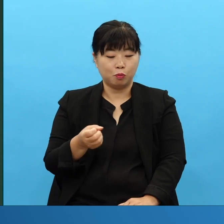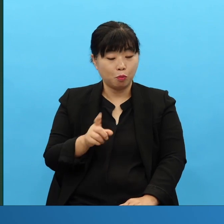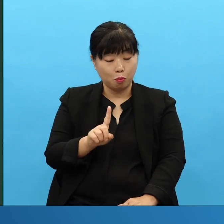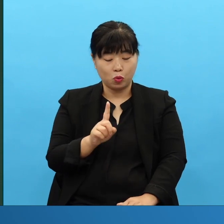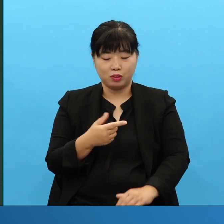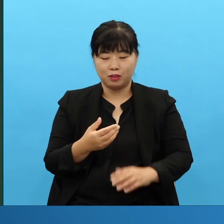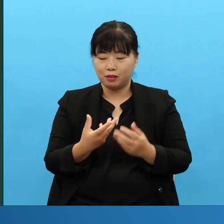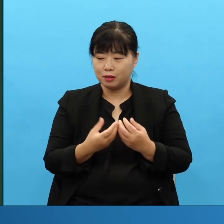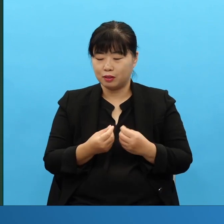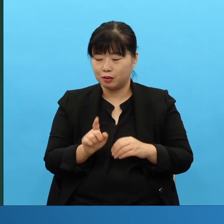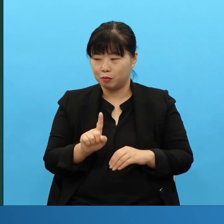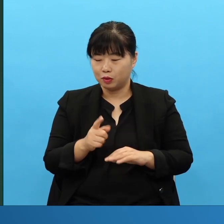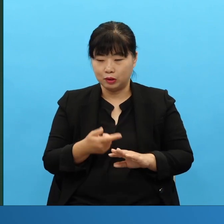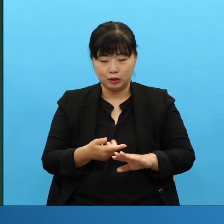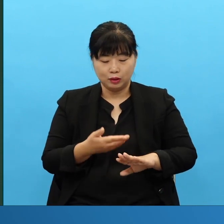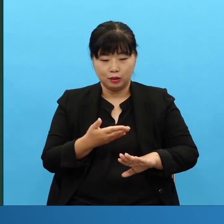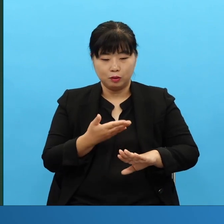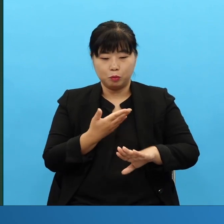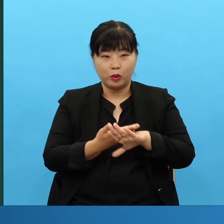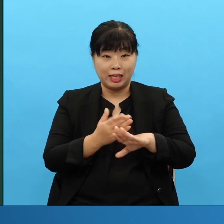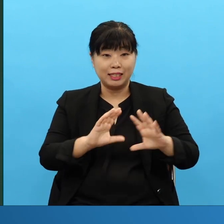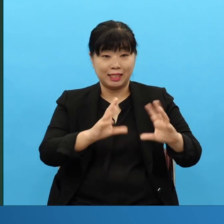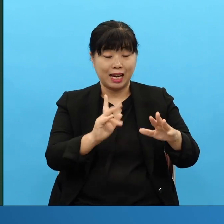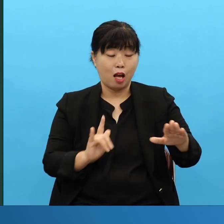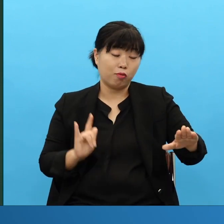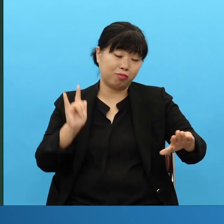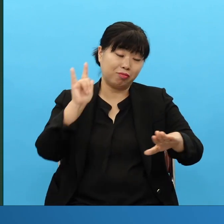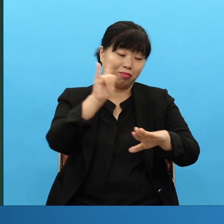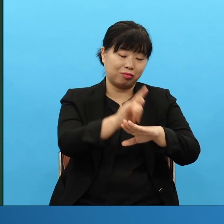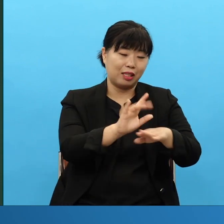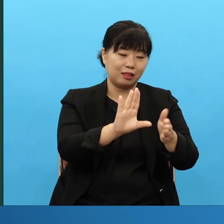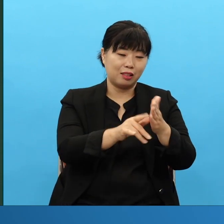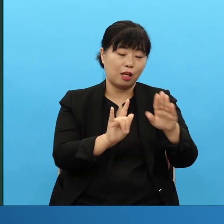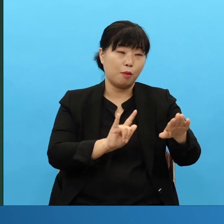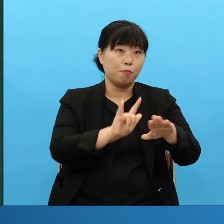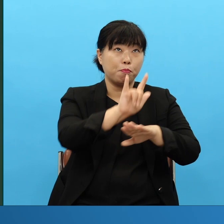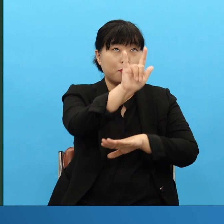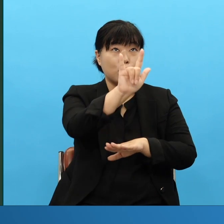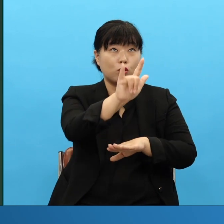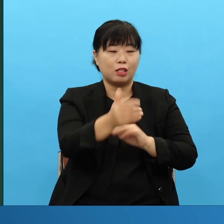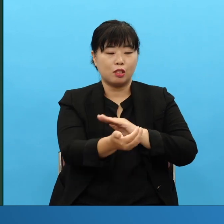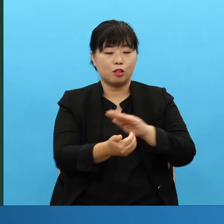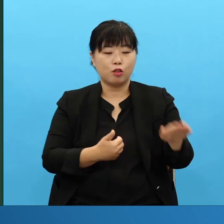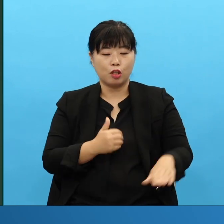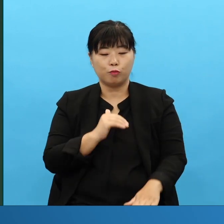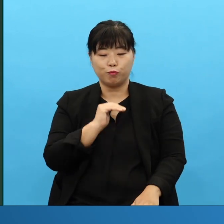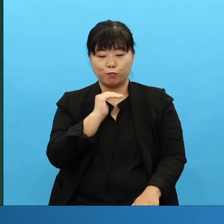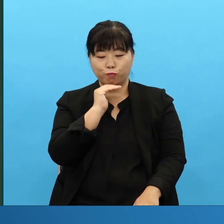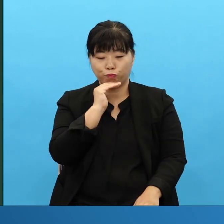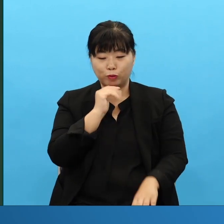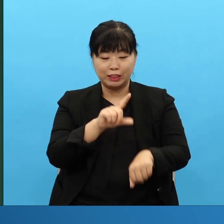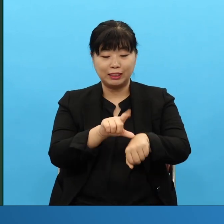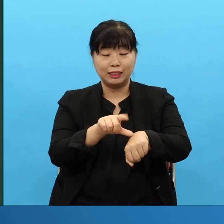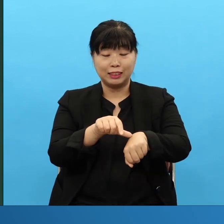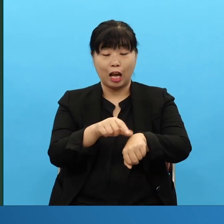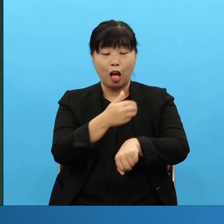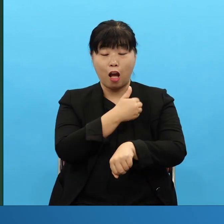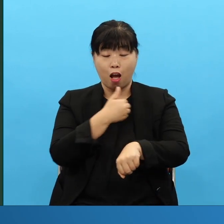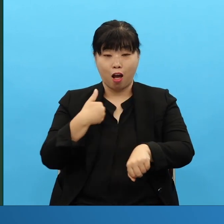比如说我们突然需要坐飞机的话需要等飞机那个时候要进入到深圳的祷告